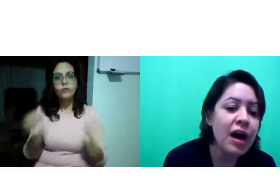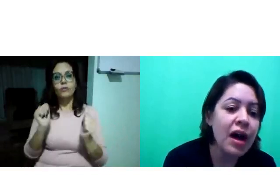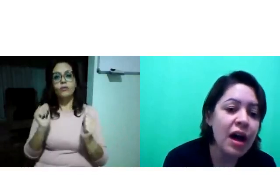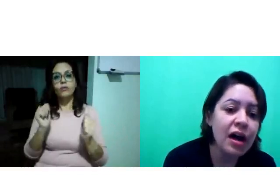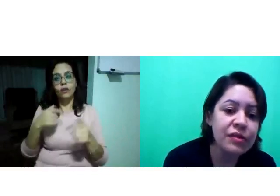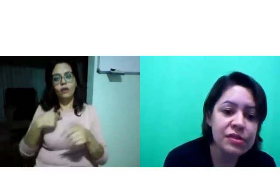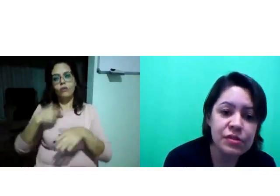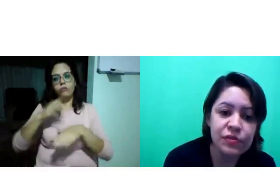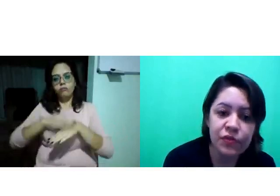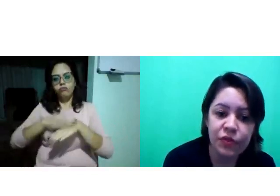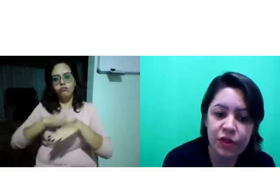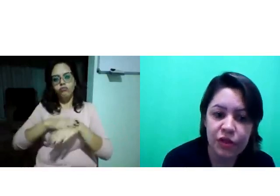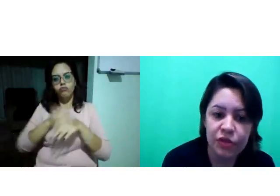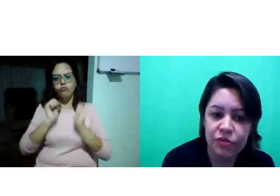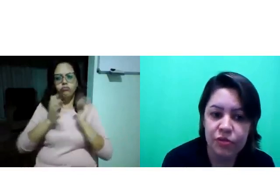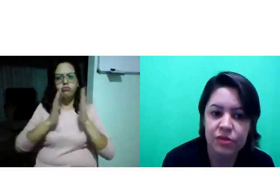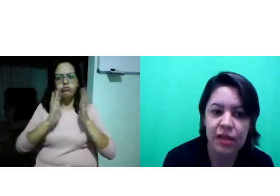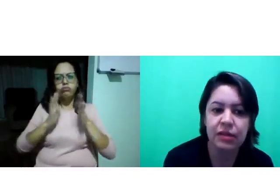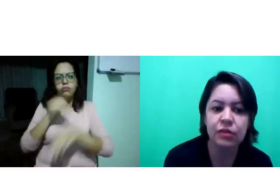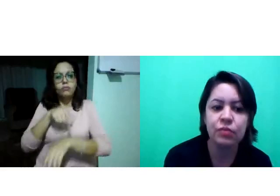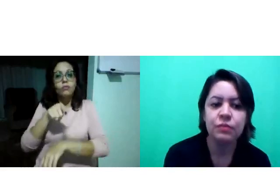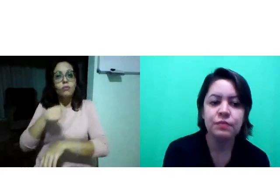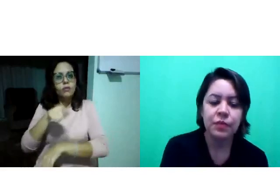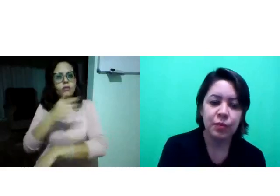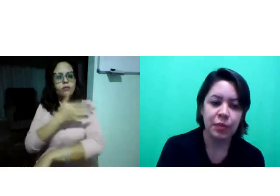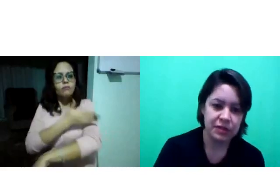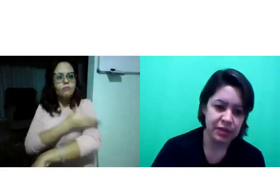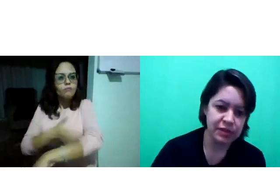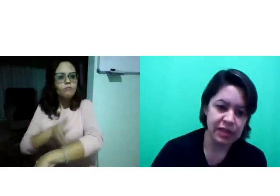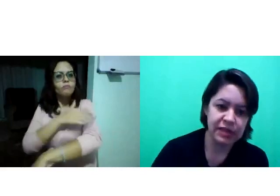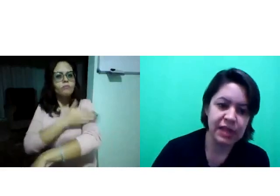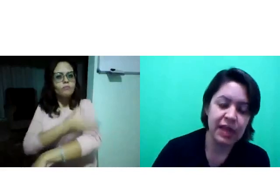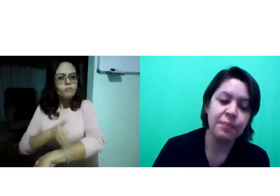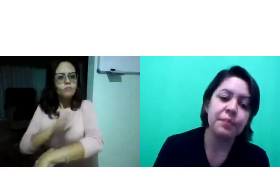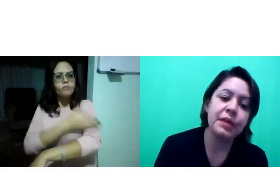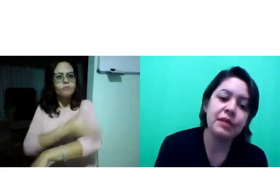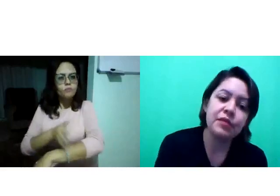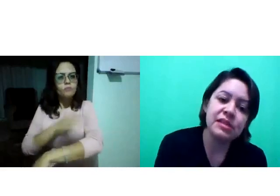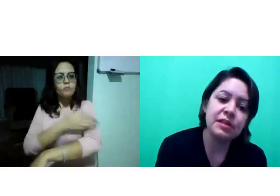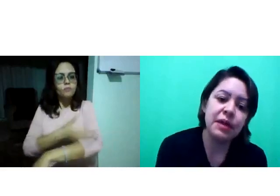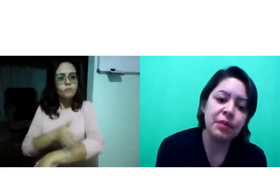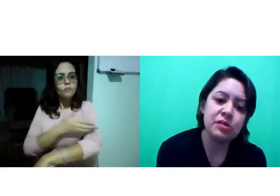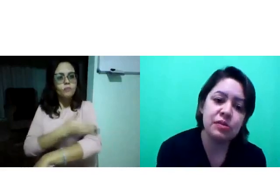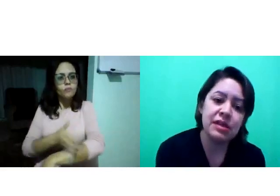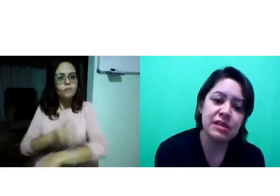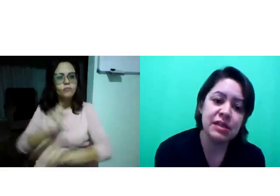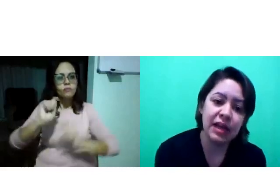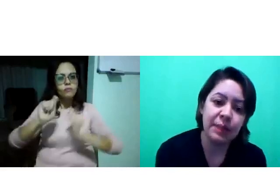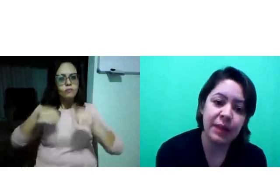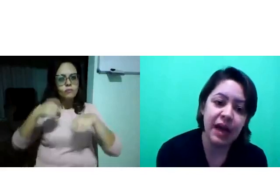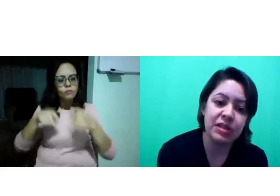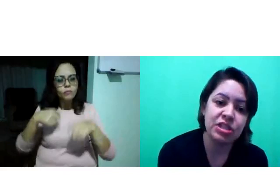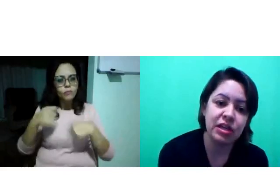vários vídeos, né? Então, momentos que eu sinalizei, para que vocês também possam